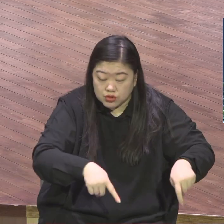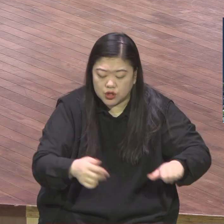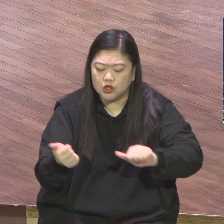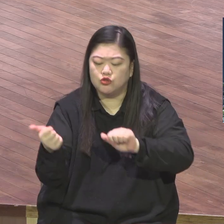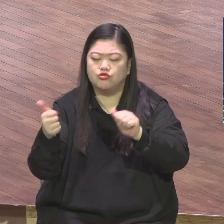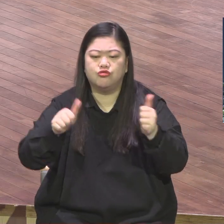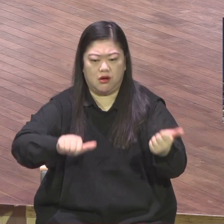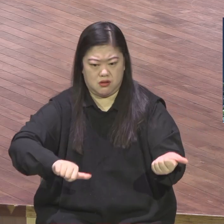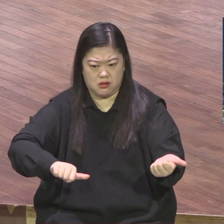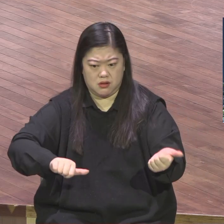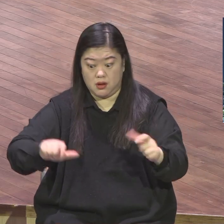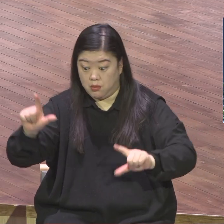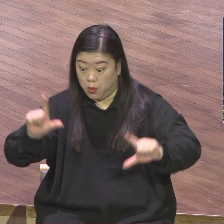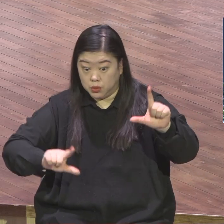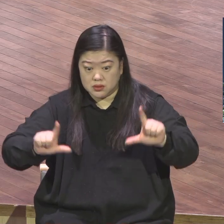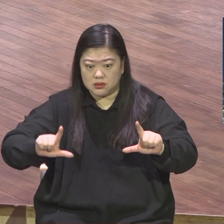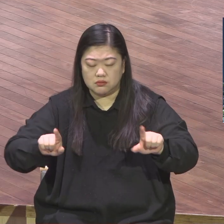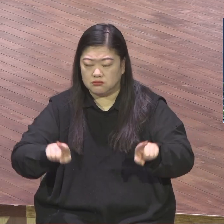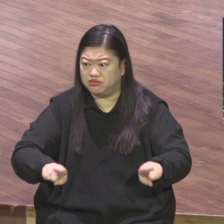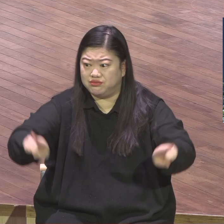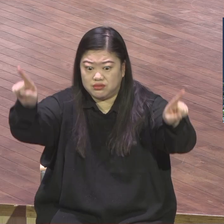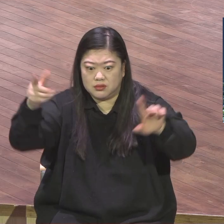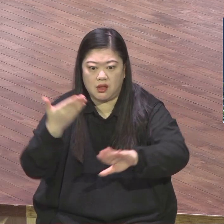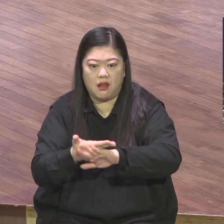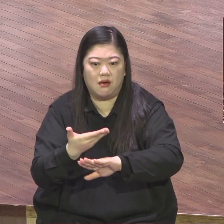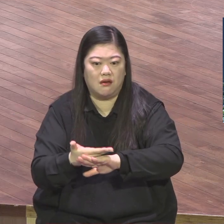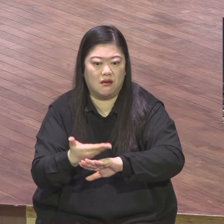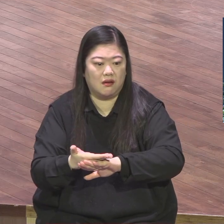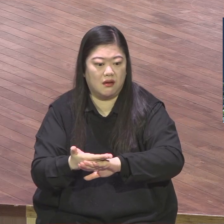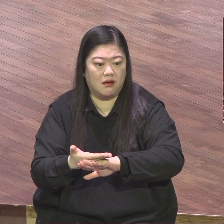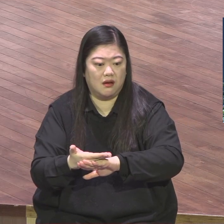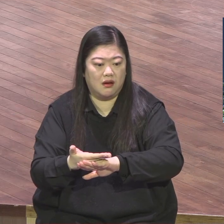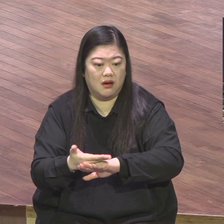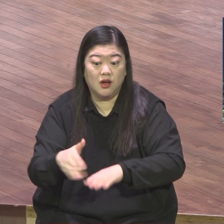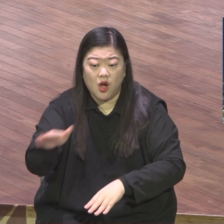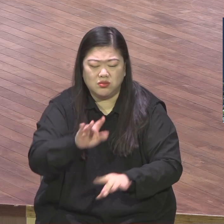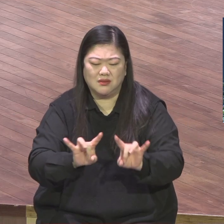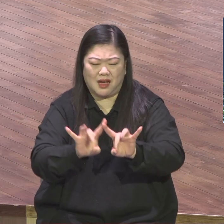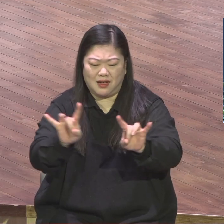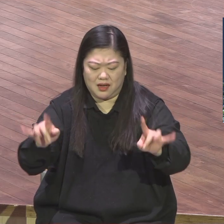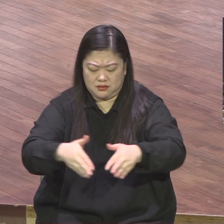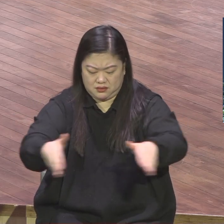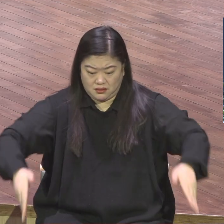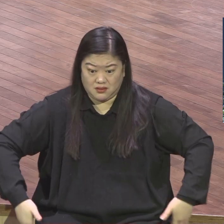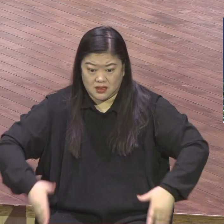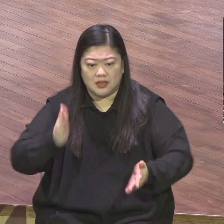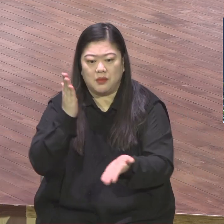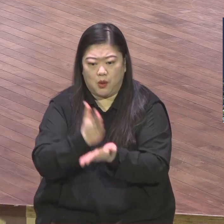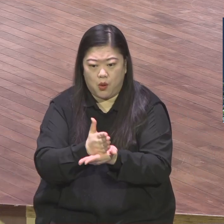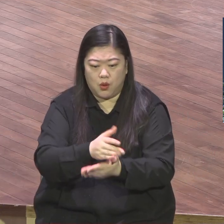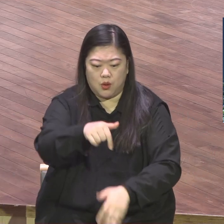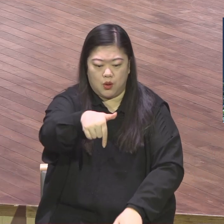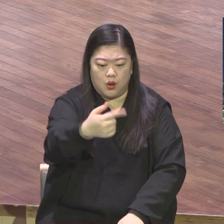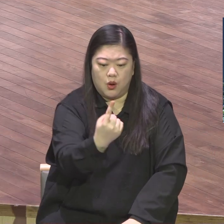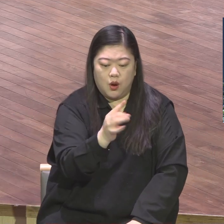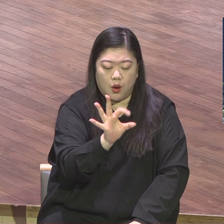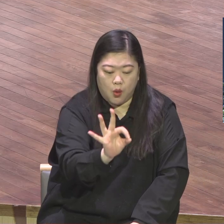세상 풍조와 다른 삶을 살아야 돼 각자 도생의 반대말이 뭐요 공존 동생입니다